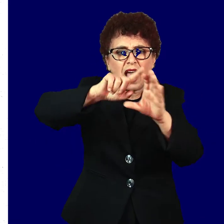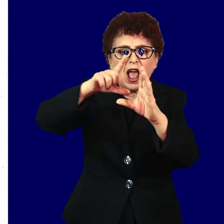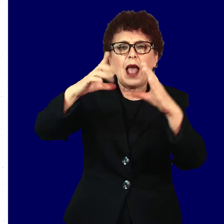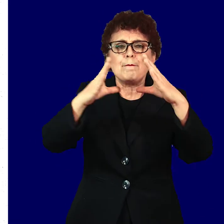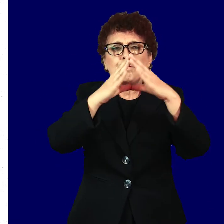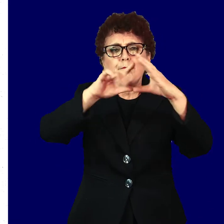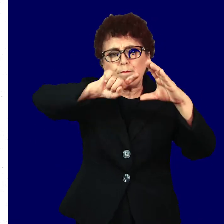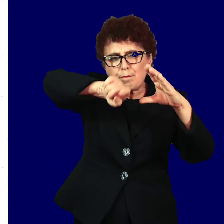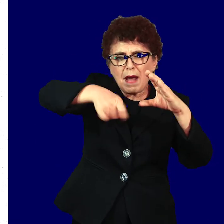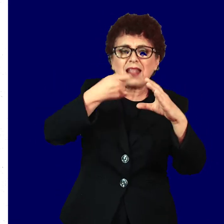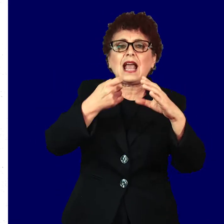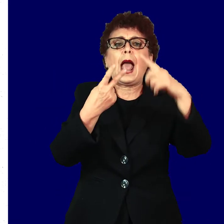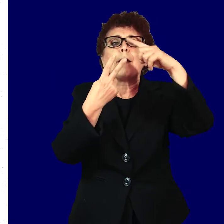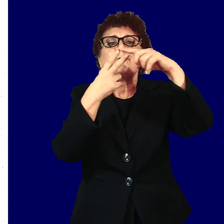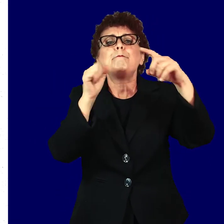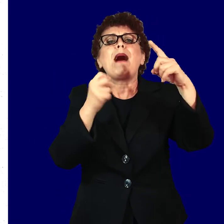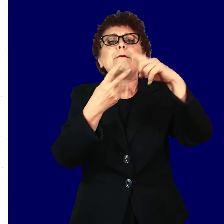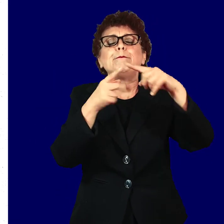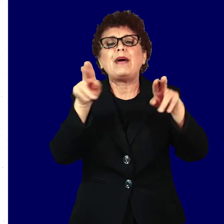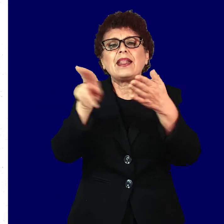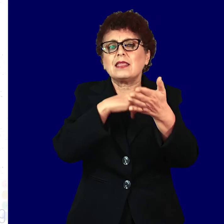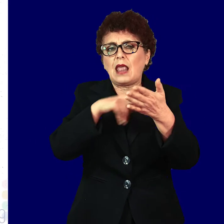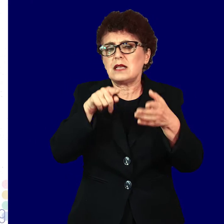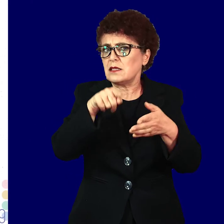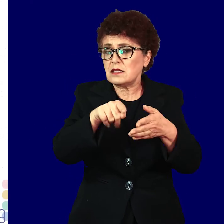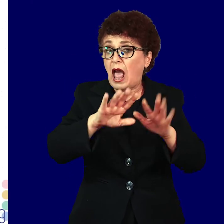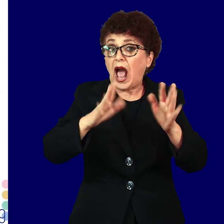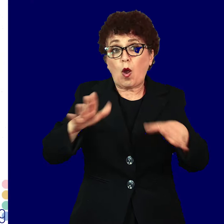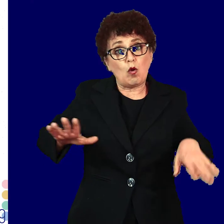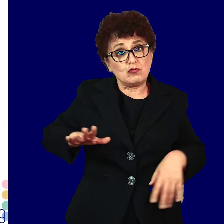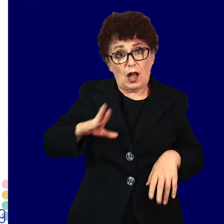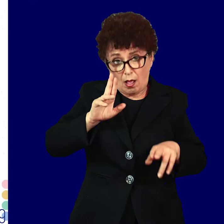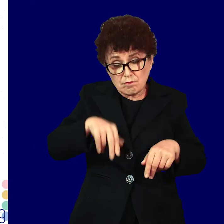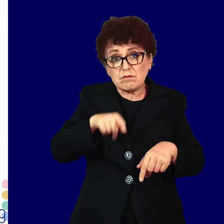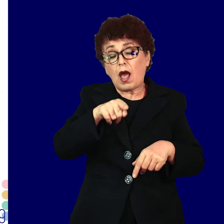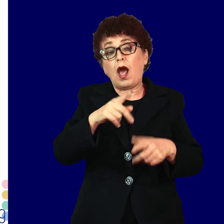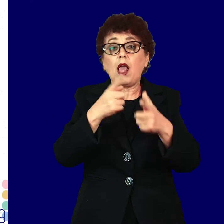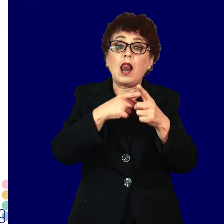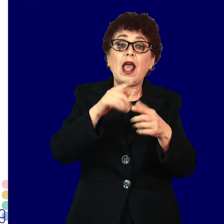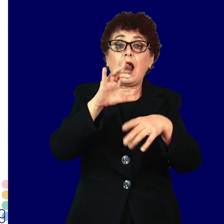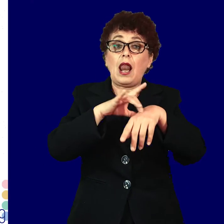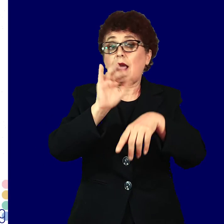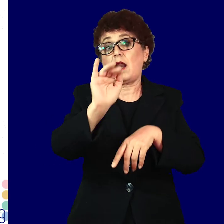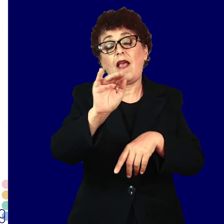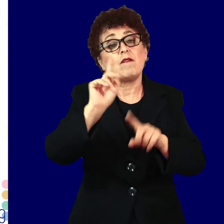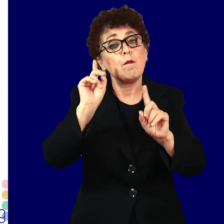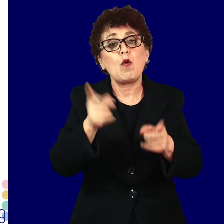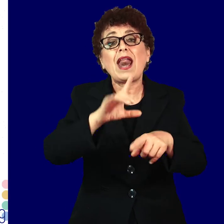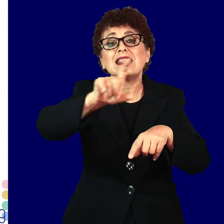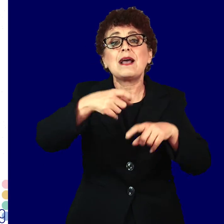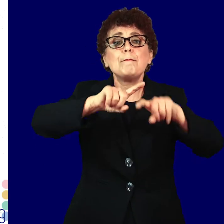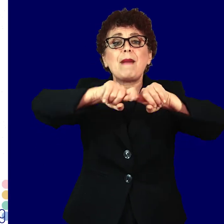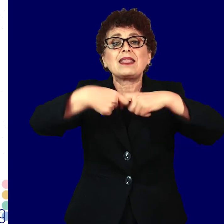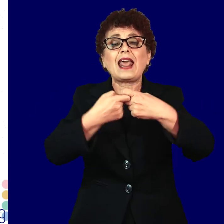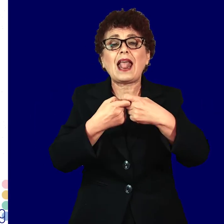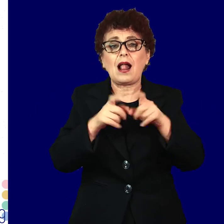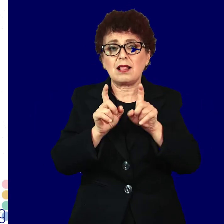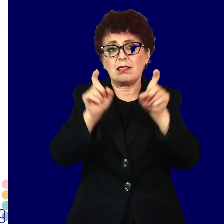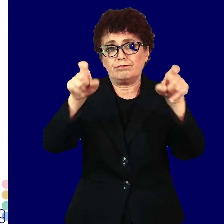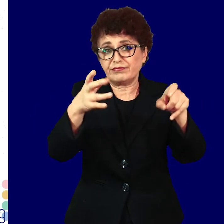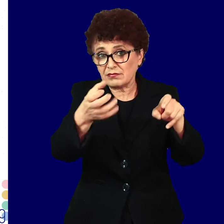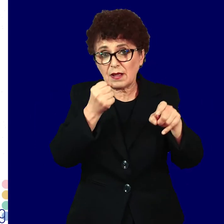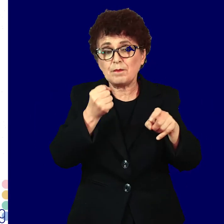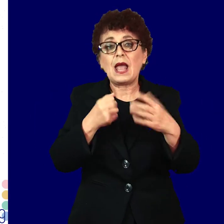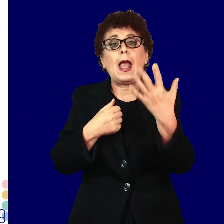ПАП-тест доколку има појава на симптоми или по препорака на лекар. Петто.